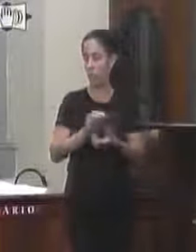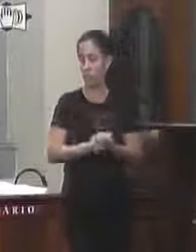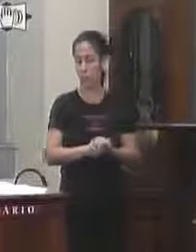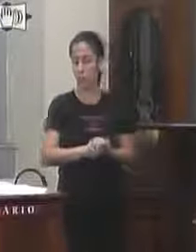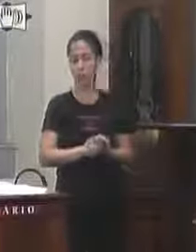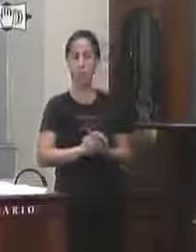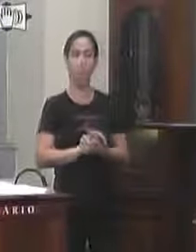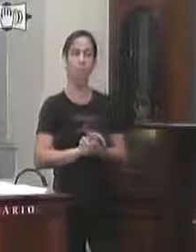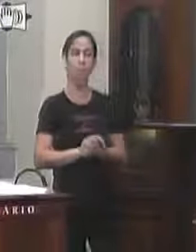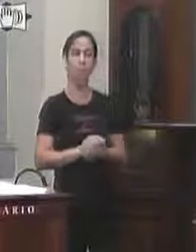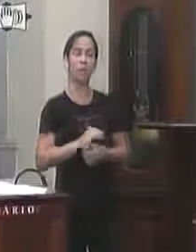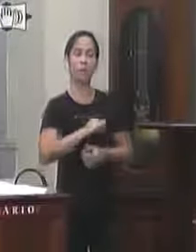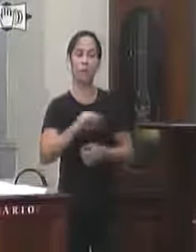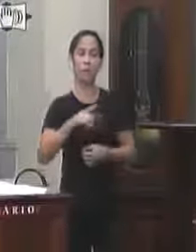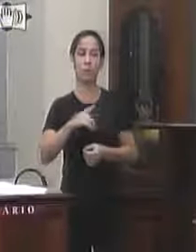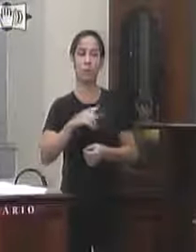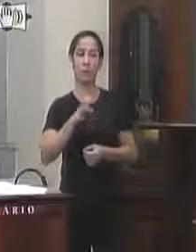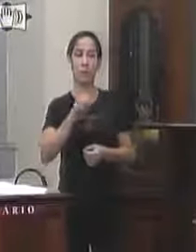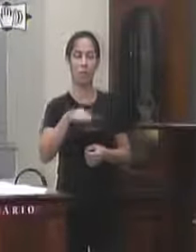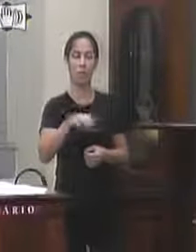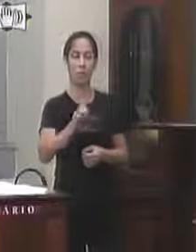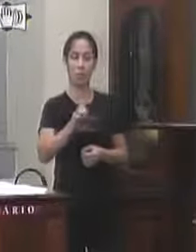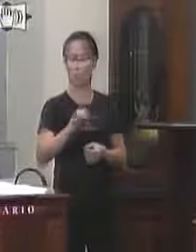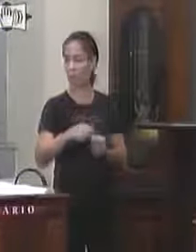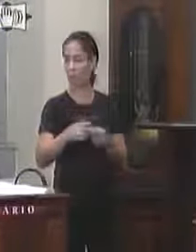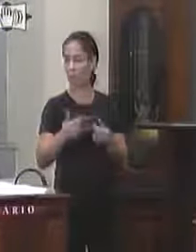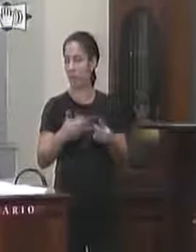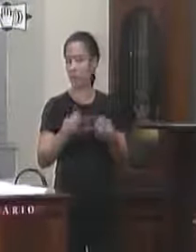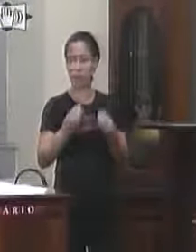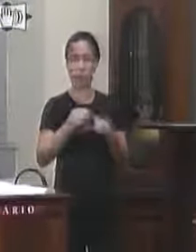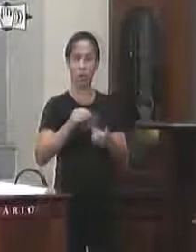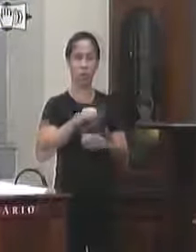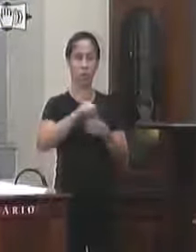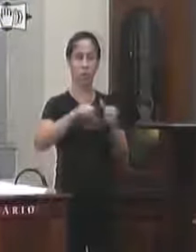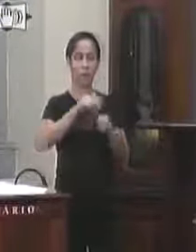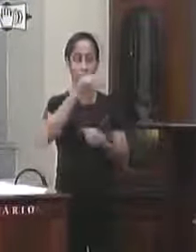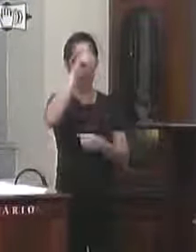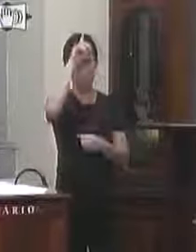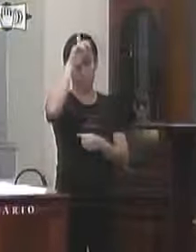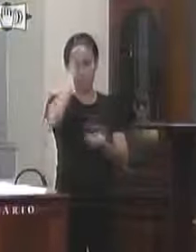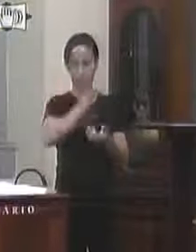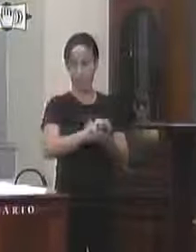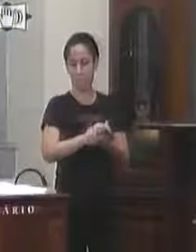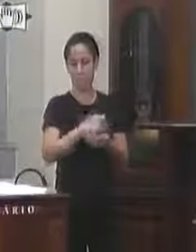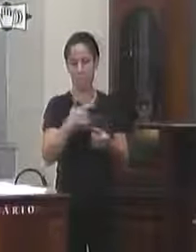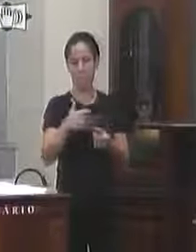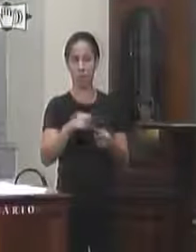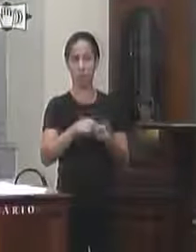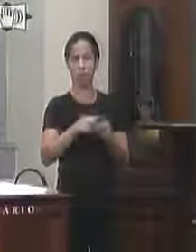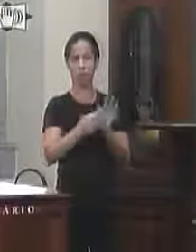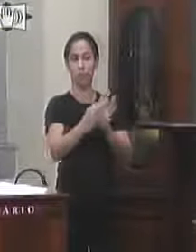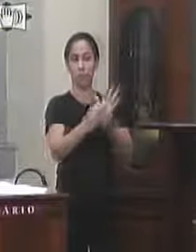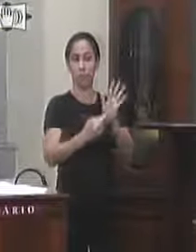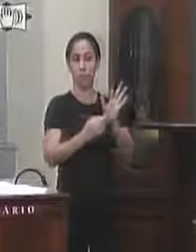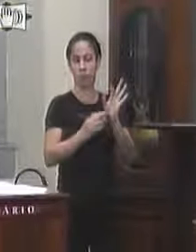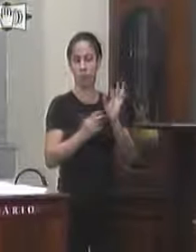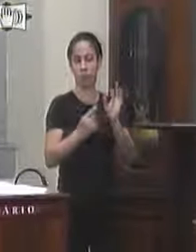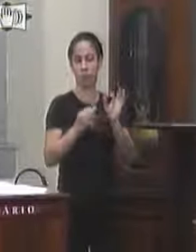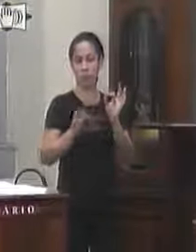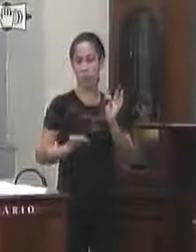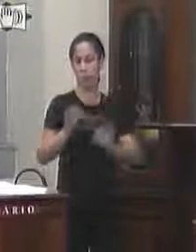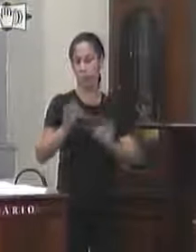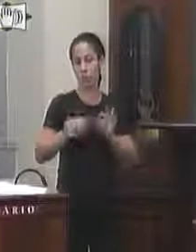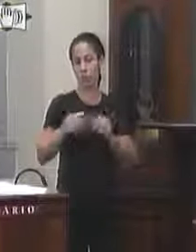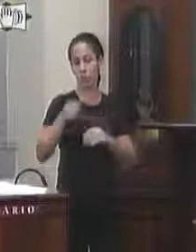no caso do exame a lei municipal não cria ou altera a estrutura a atribuição de órgãos nem trata do regime jurídico dos servidores públicos